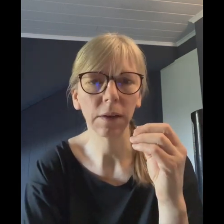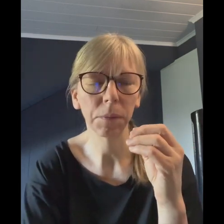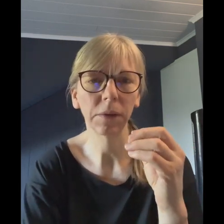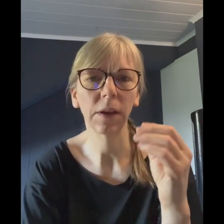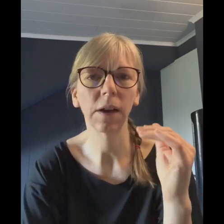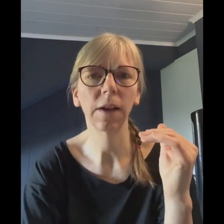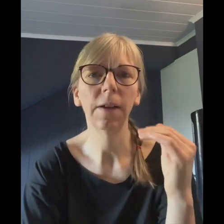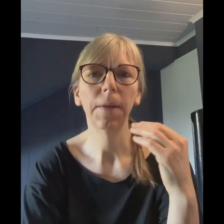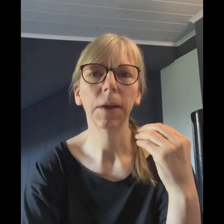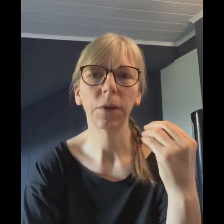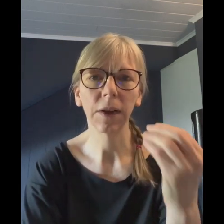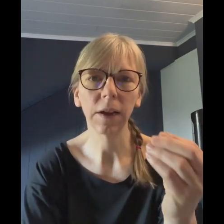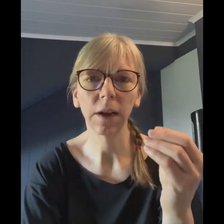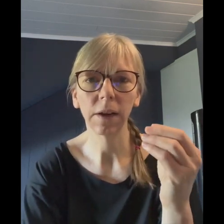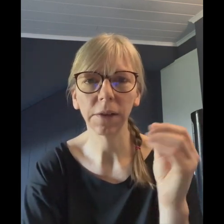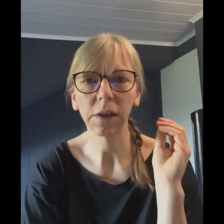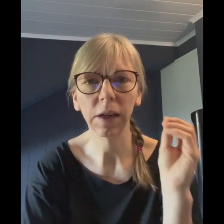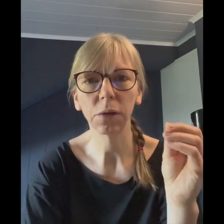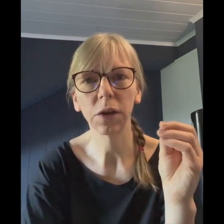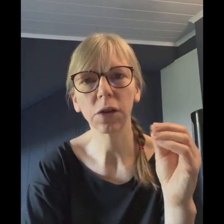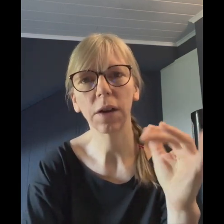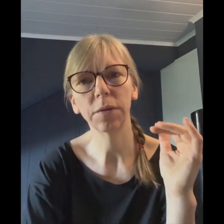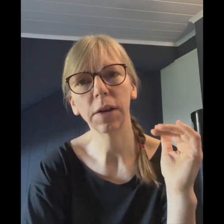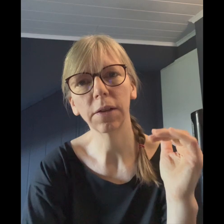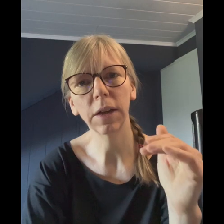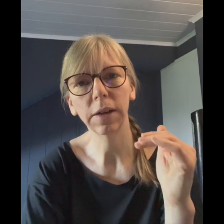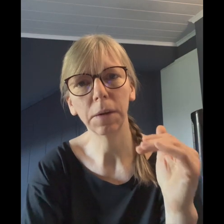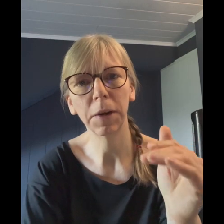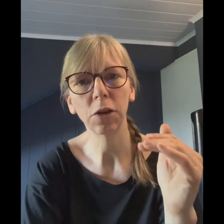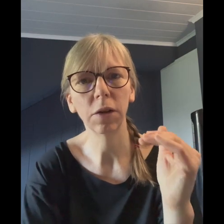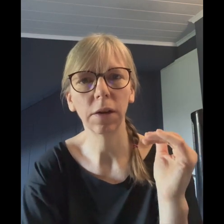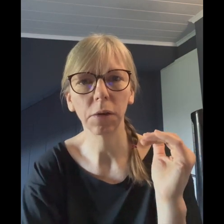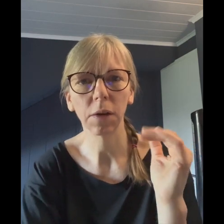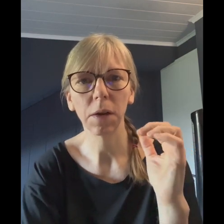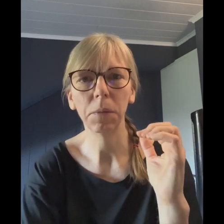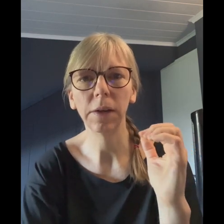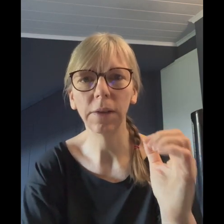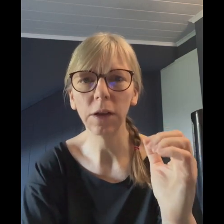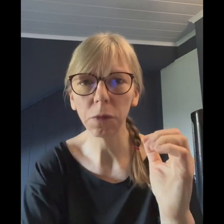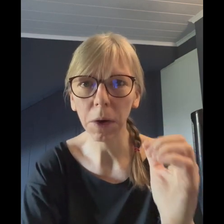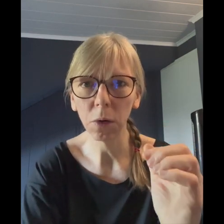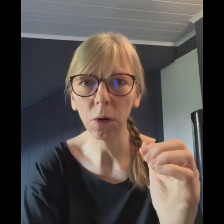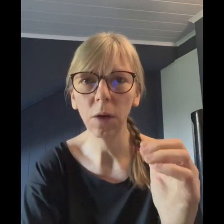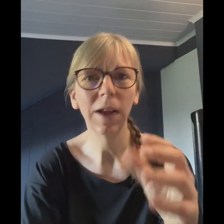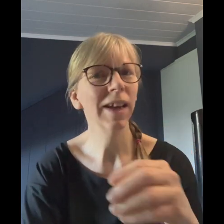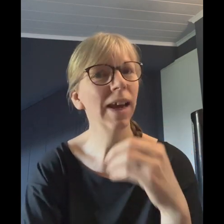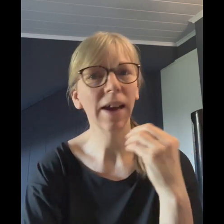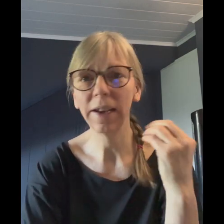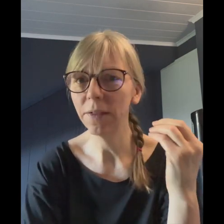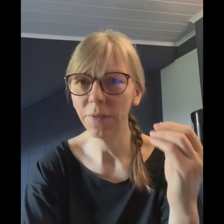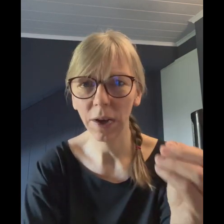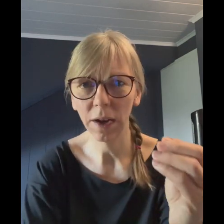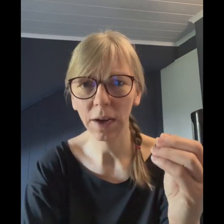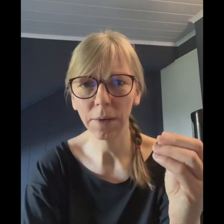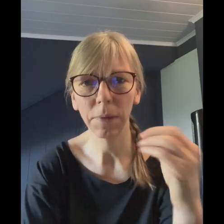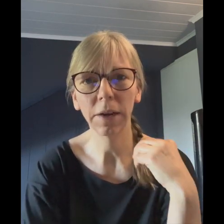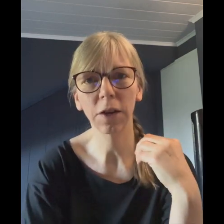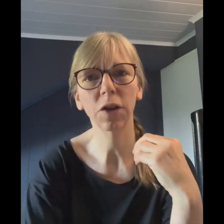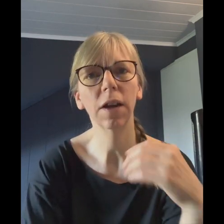passieren kann. Von daher lasst die Keto-Teststreifen tatsächlich den Menschen, die das medizinisch brauchen, keine Wahl haben an der Stelle.